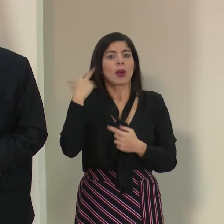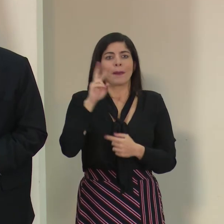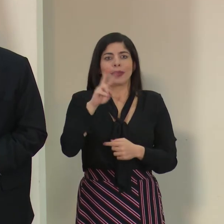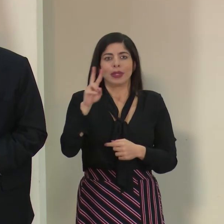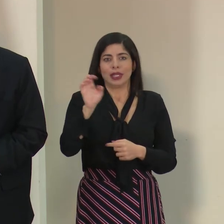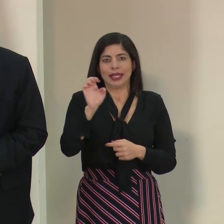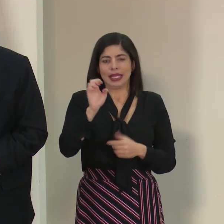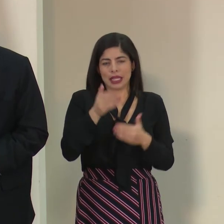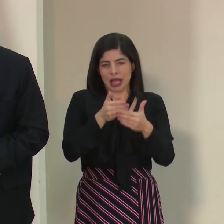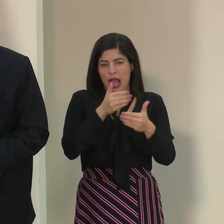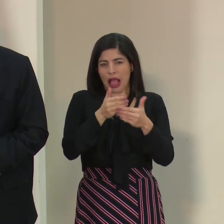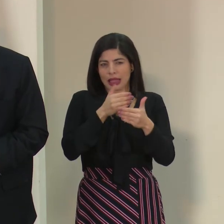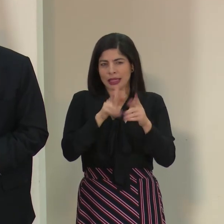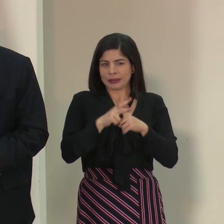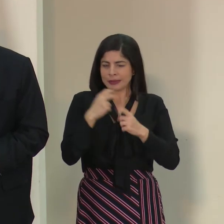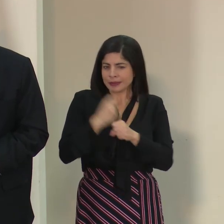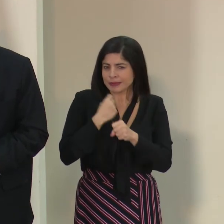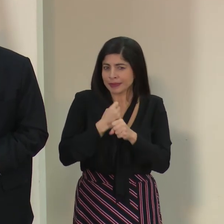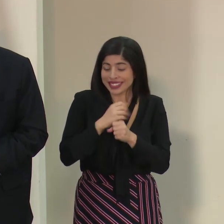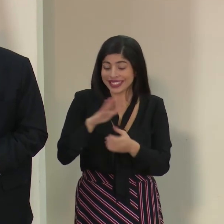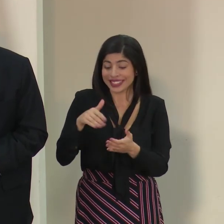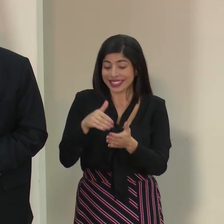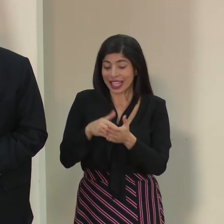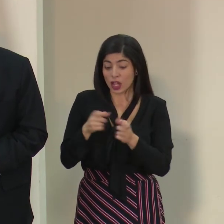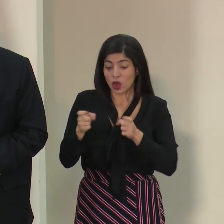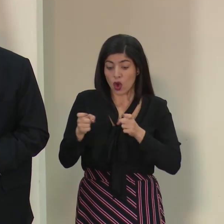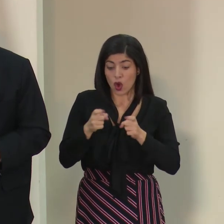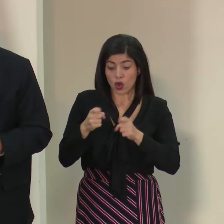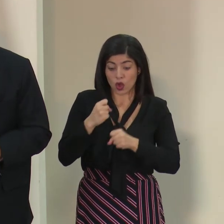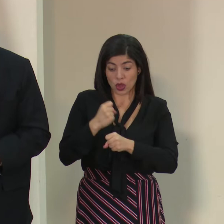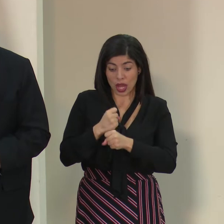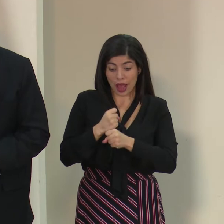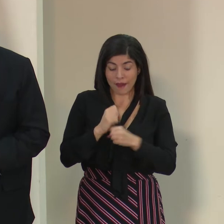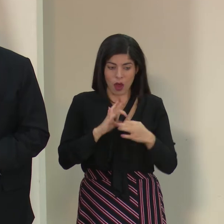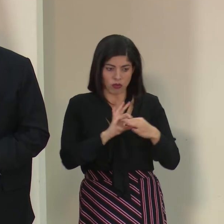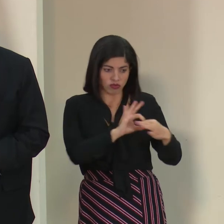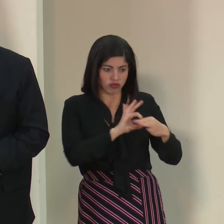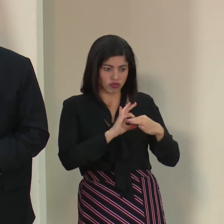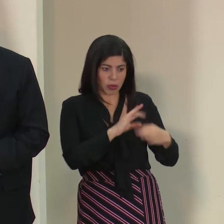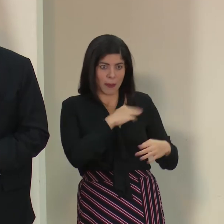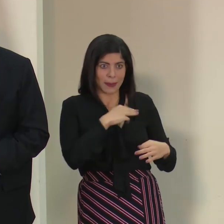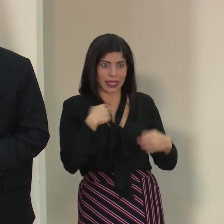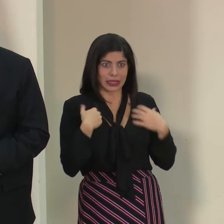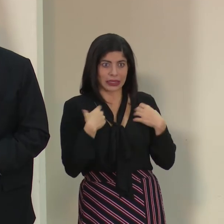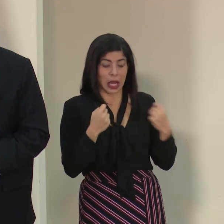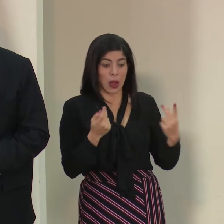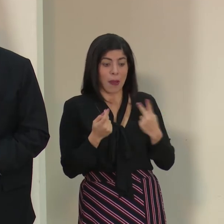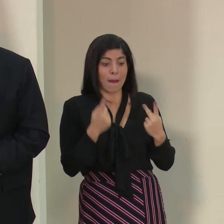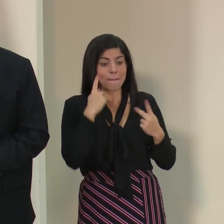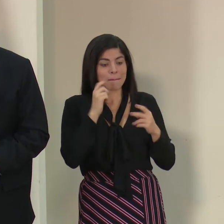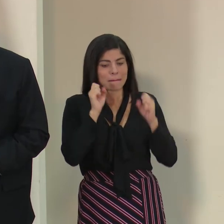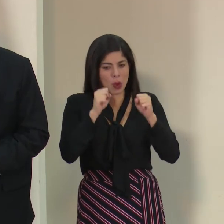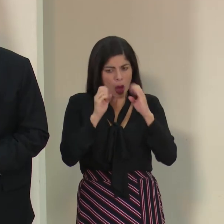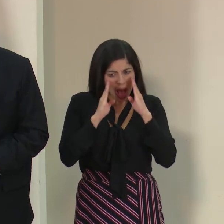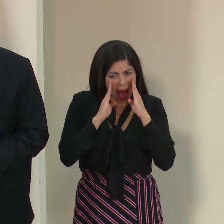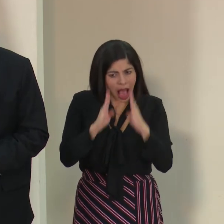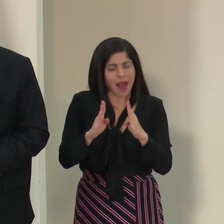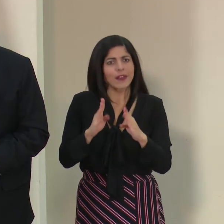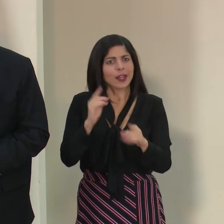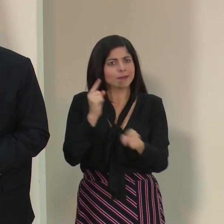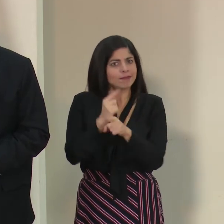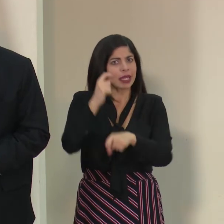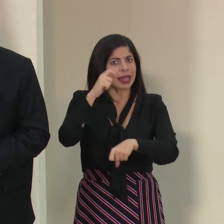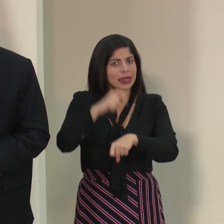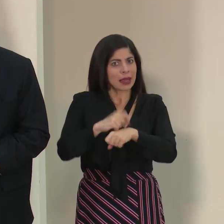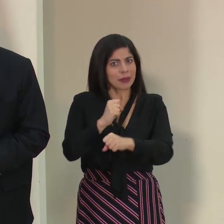un poco antes. Nuestro centro de control de operaciones trabaja junto con el Ministerio de Salud para garantizar una atención oportuna y segura. Todos